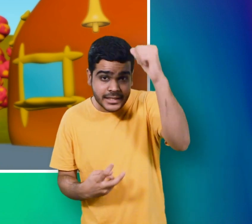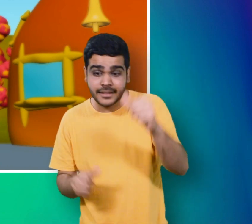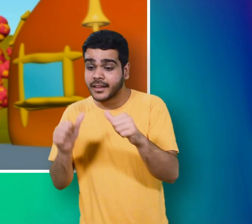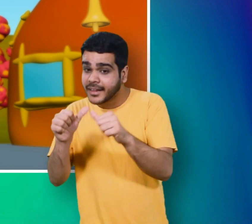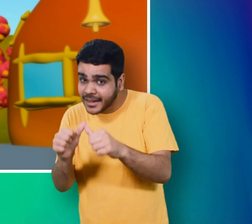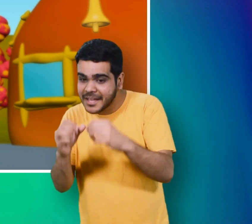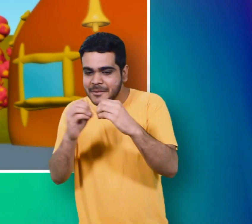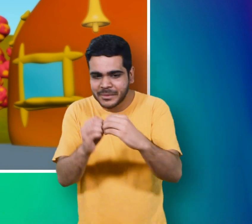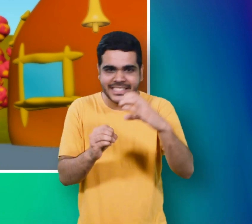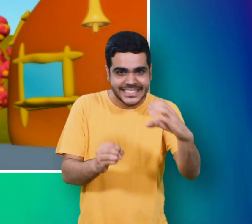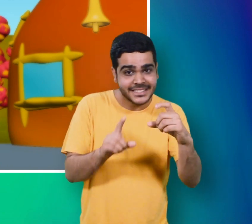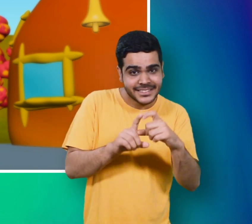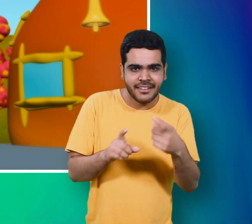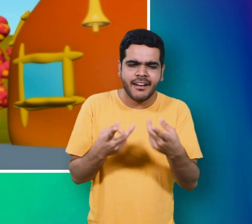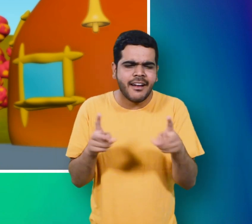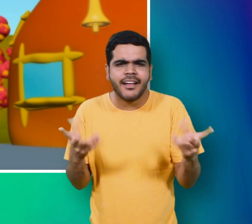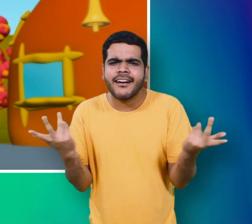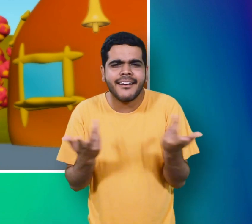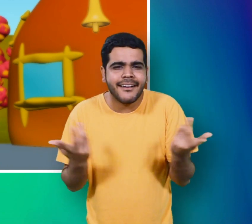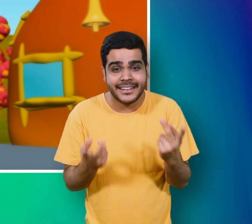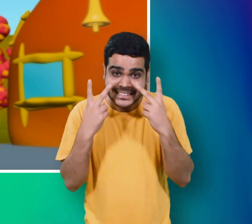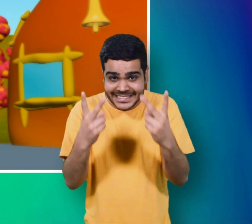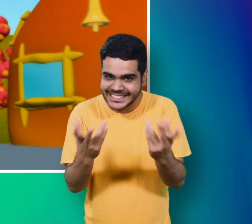आहां तक सारे फ्रेंड्स को ढूमते है